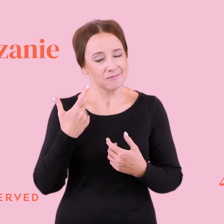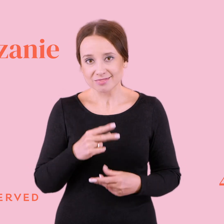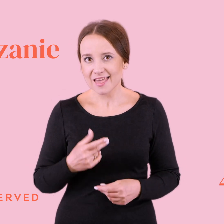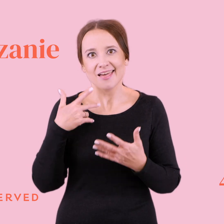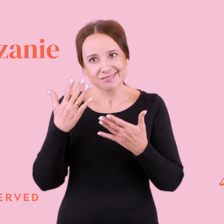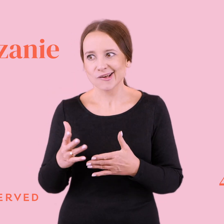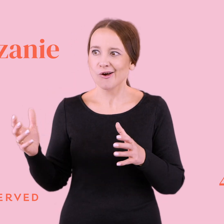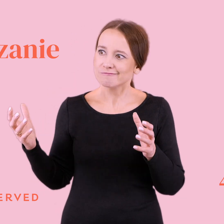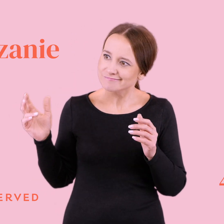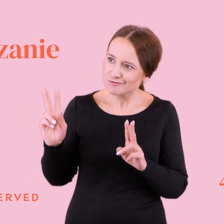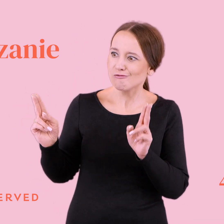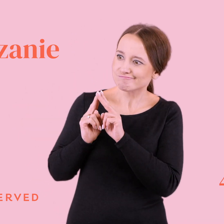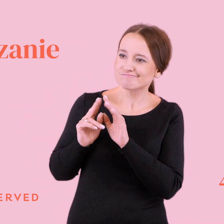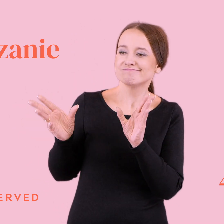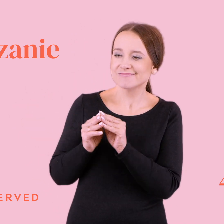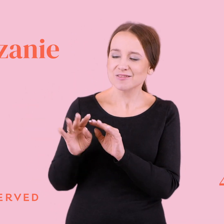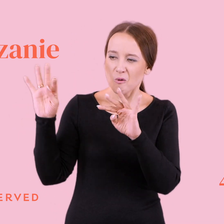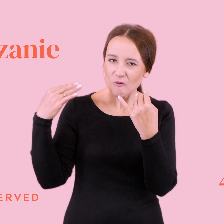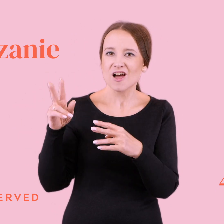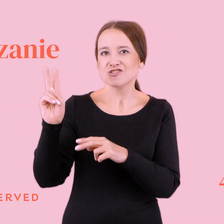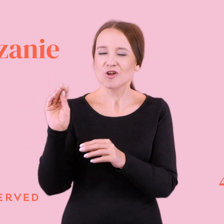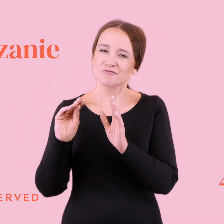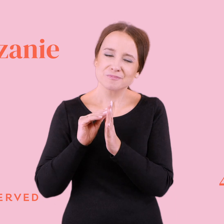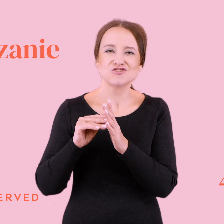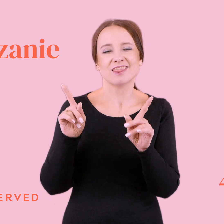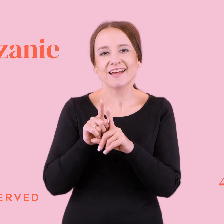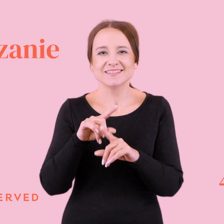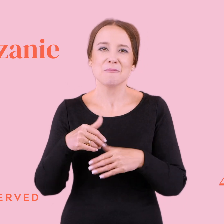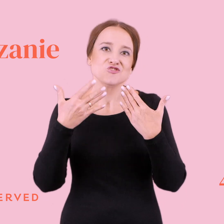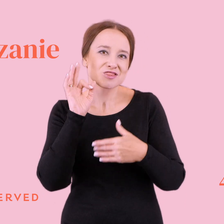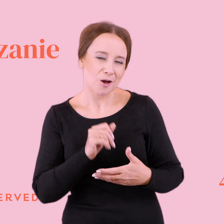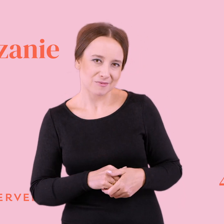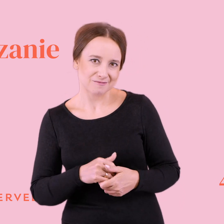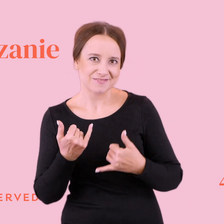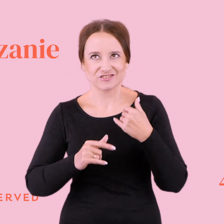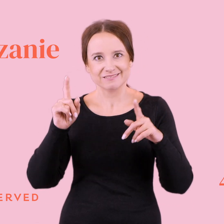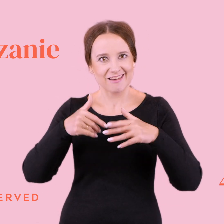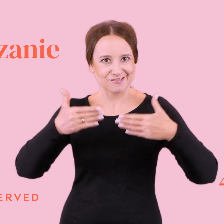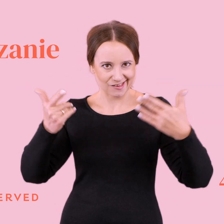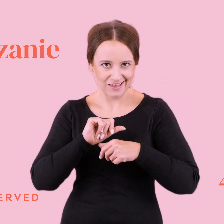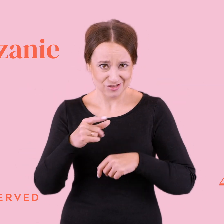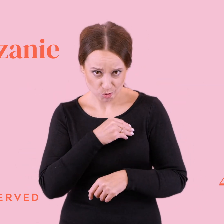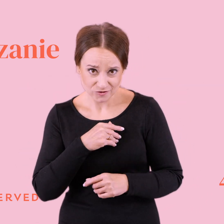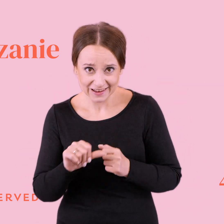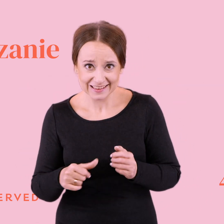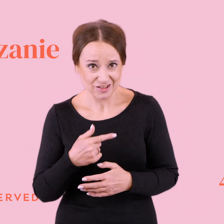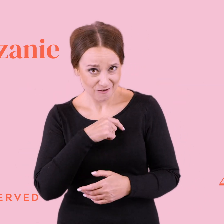od kogoś uwagę i atencję i memy i żeby ktoś jej pisał dzień dobry na dzień dobry. I czy to jest uczciwe? Czy to jest fajne?